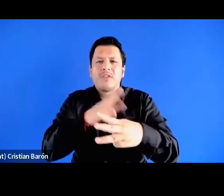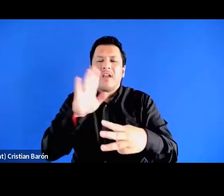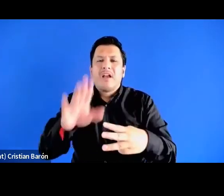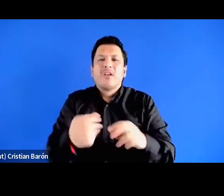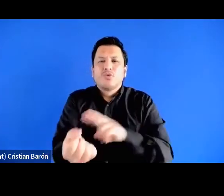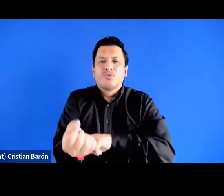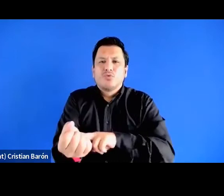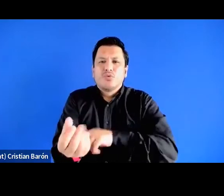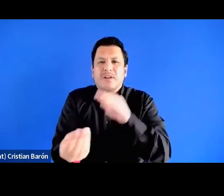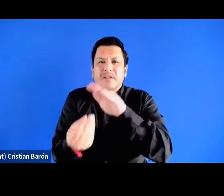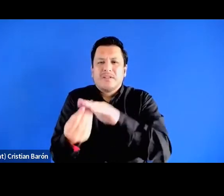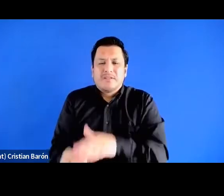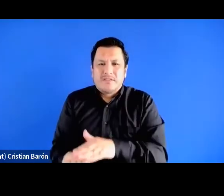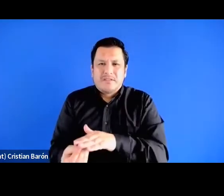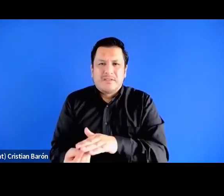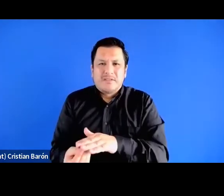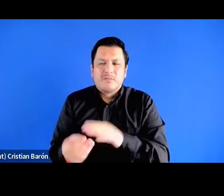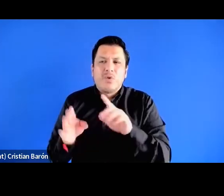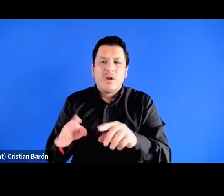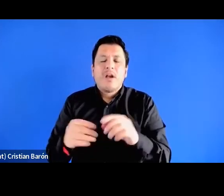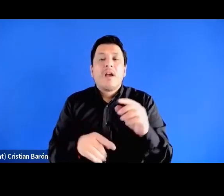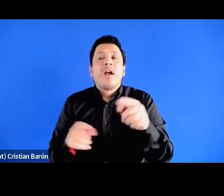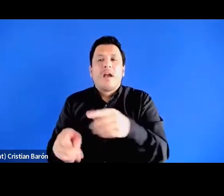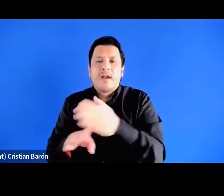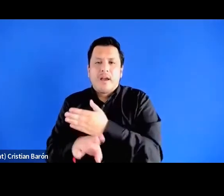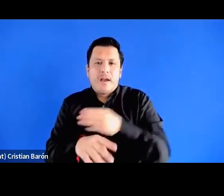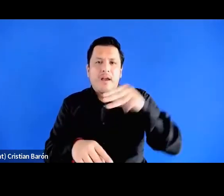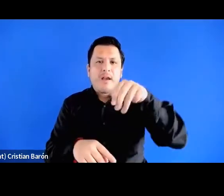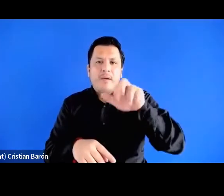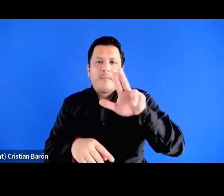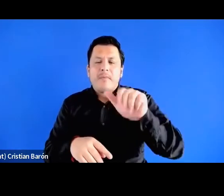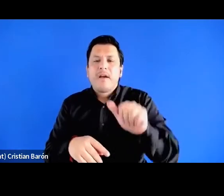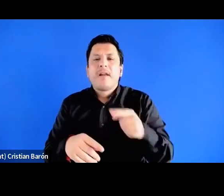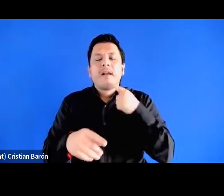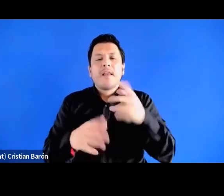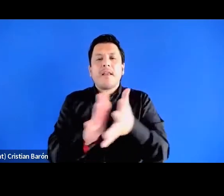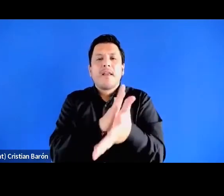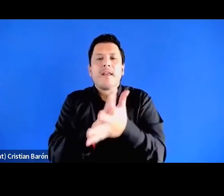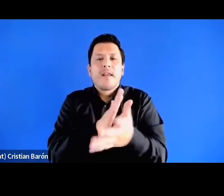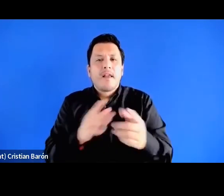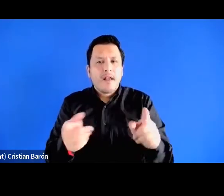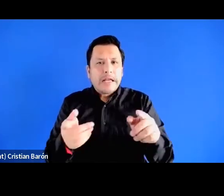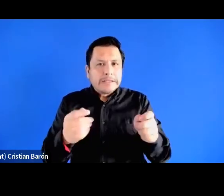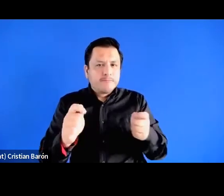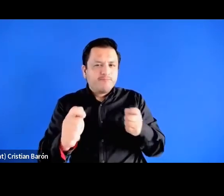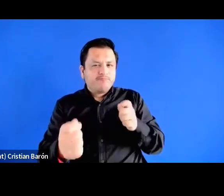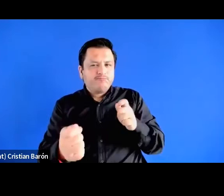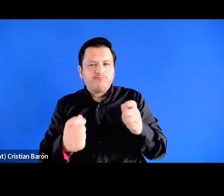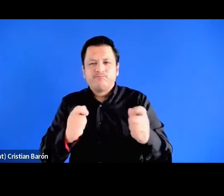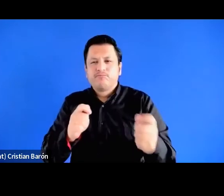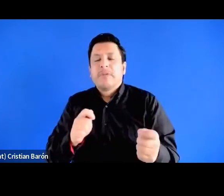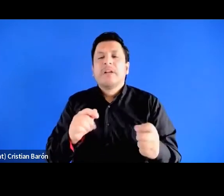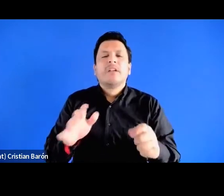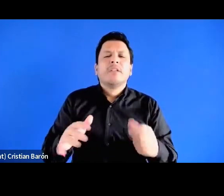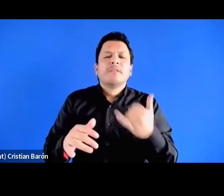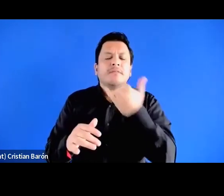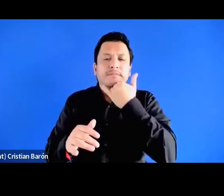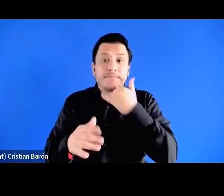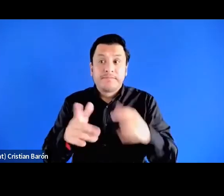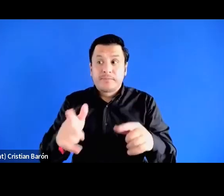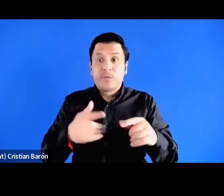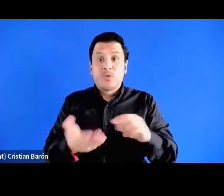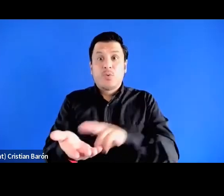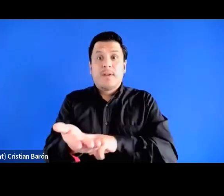donde dice Mara que aquí hay una tal vez un punto de inflexión en términos de que aunque la